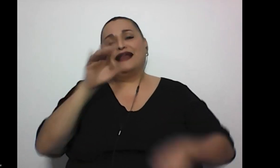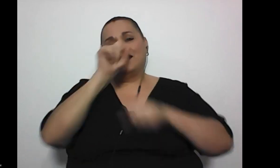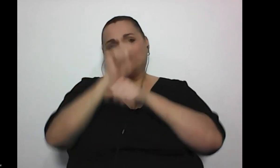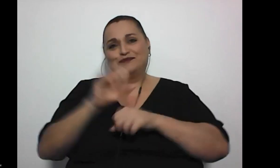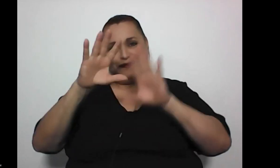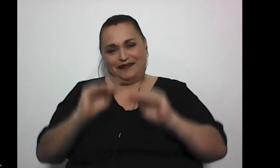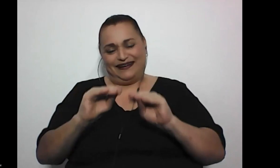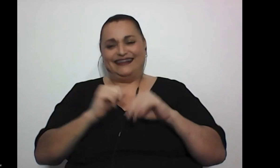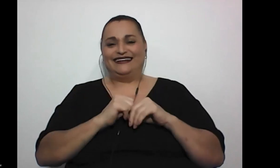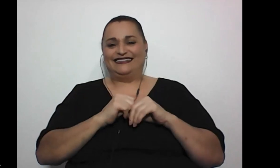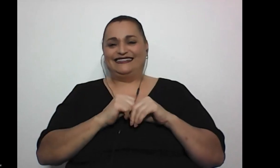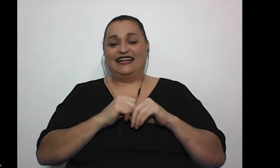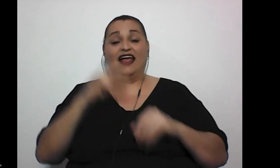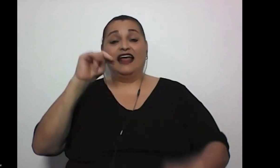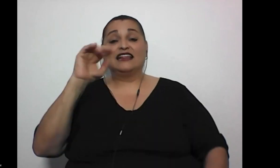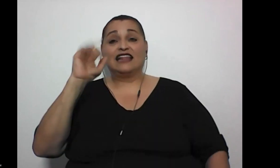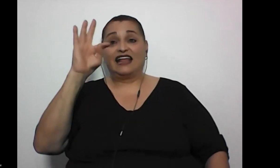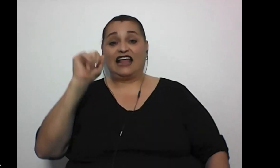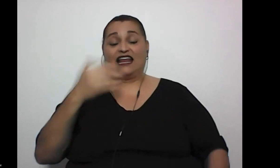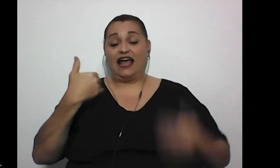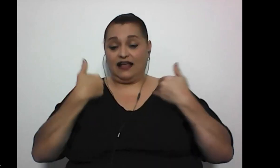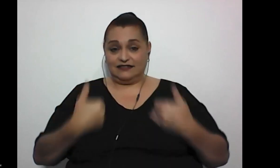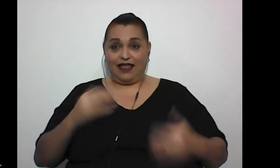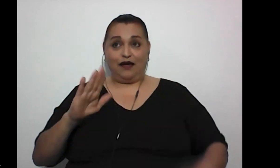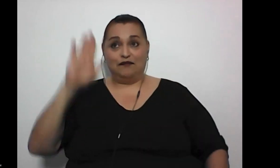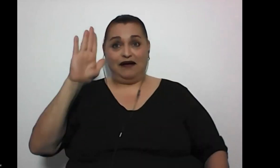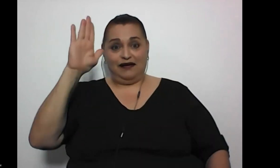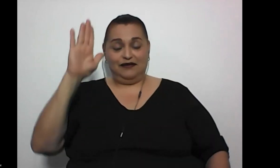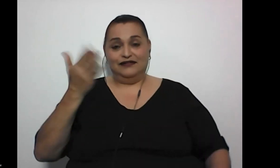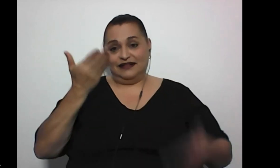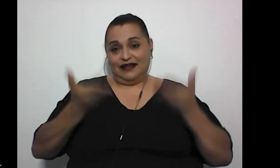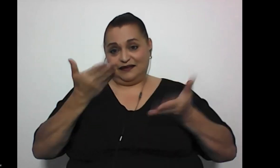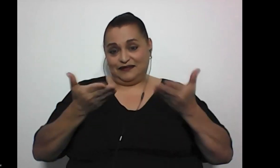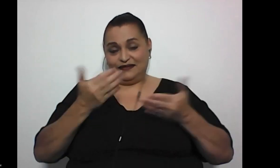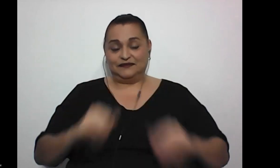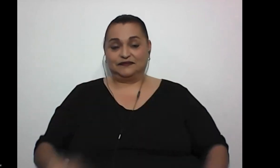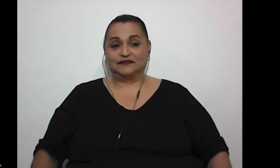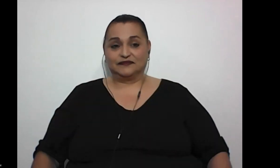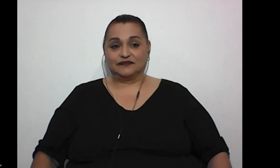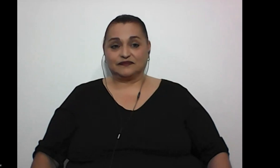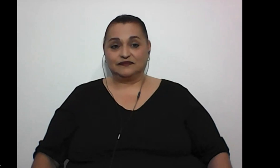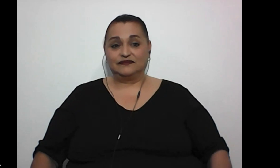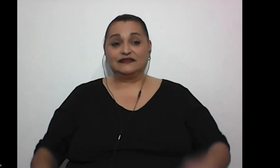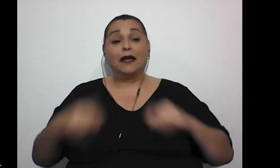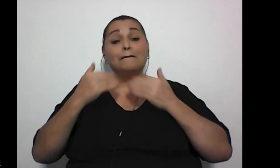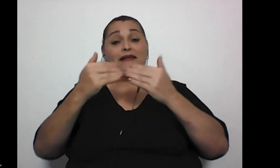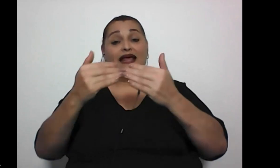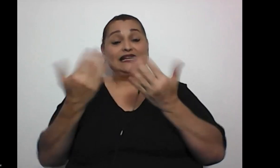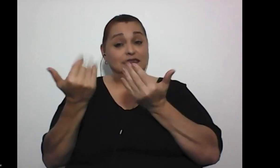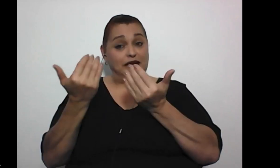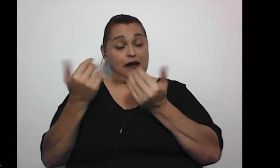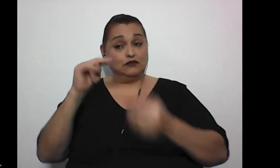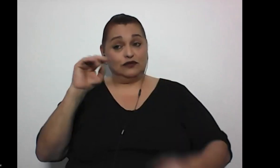mía será que a Natalia se le cansó la mano de estar levantada mientras regresa Natalia o la podemos